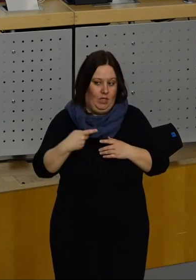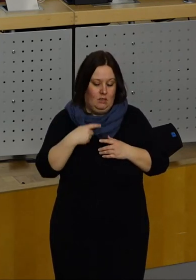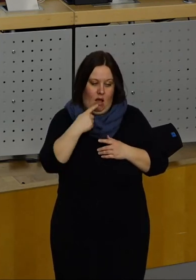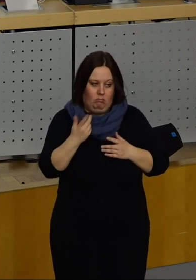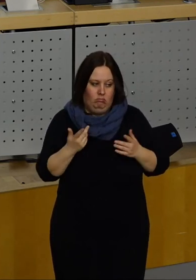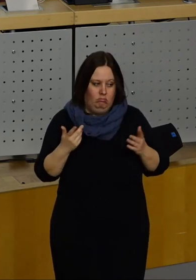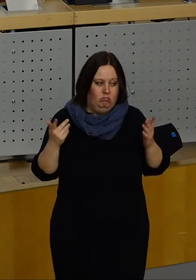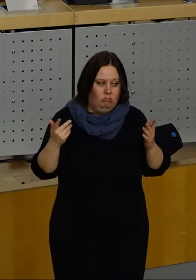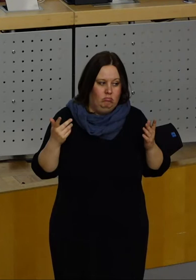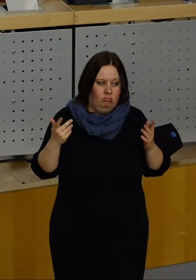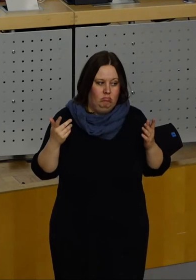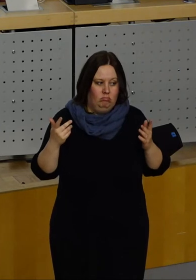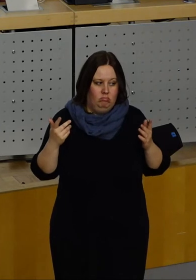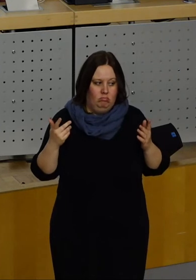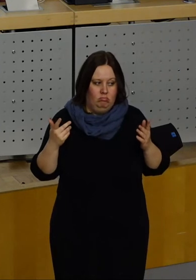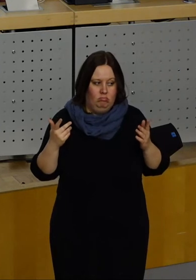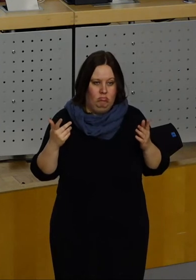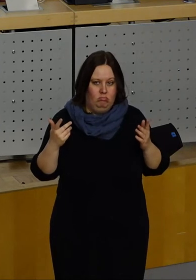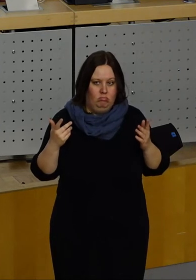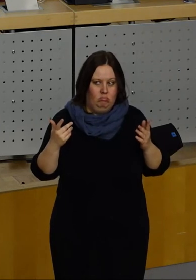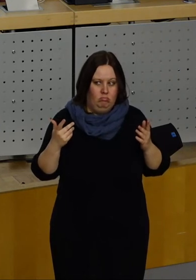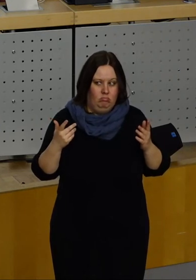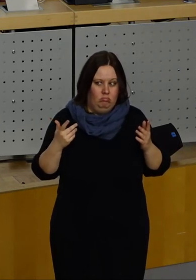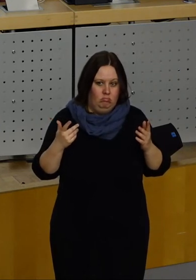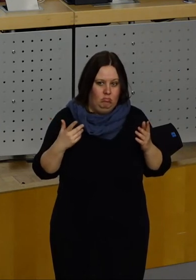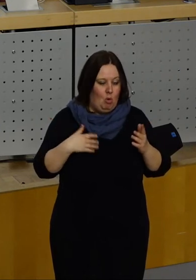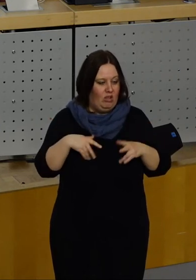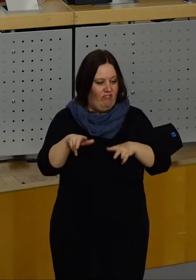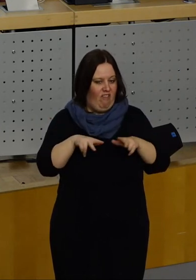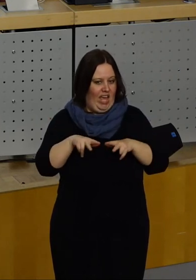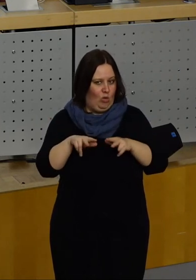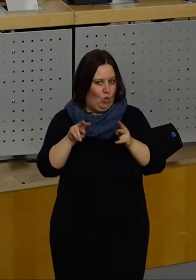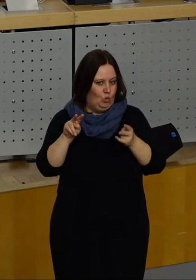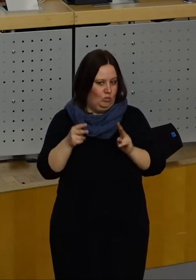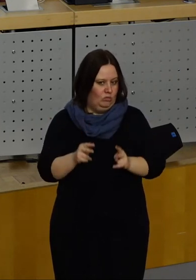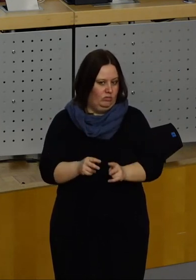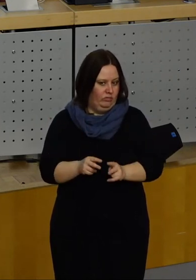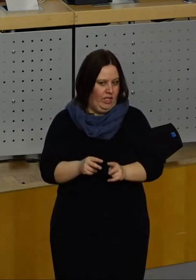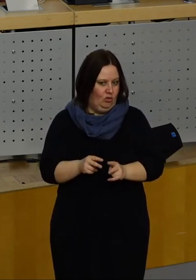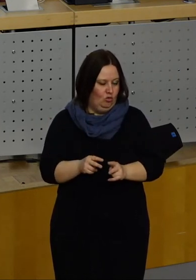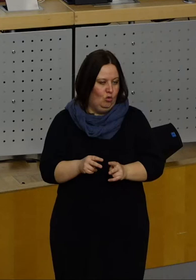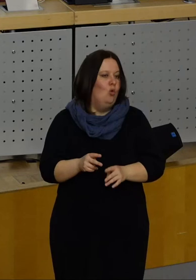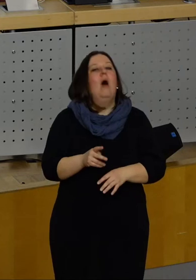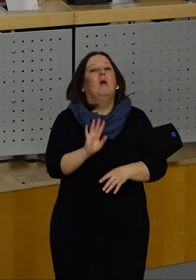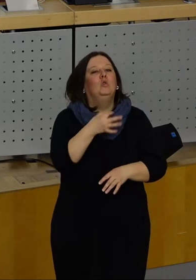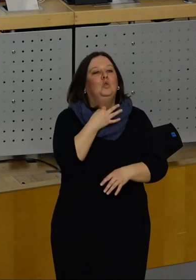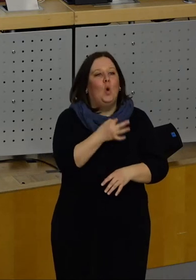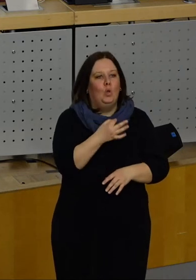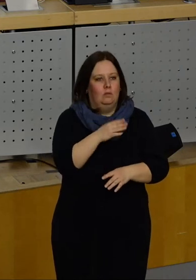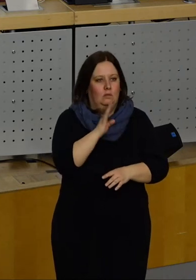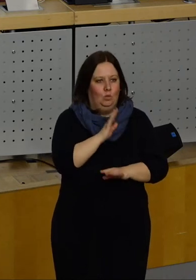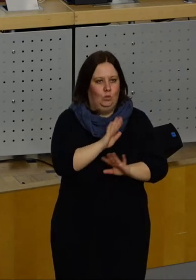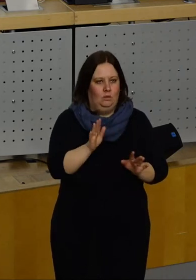gesagt haben, so wenig Verwaltung wie möglich und so viel Verwaltung wie nötig.